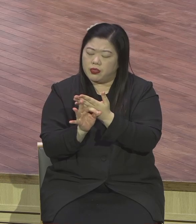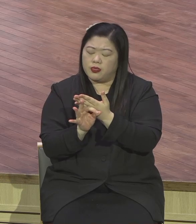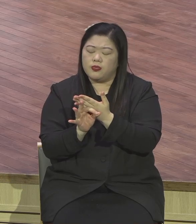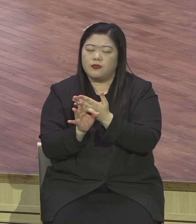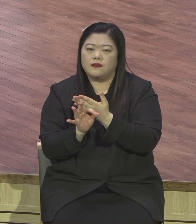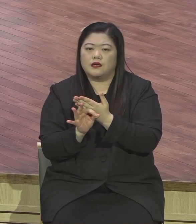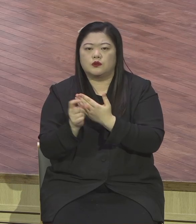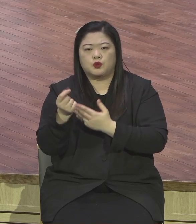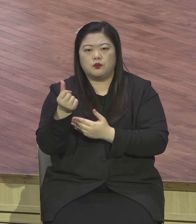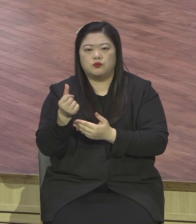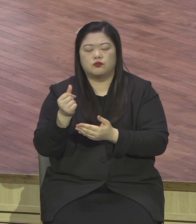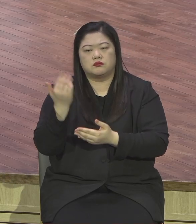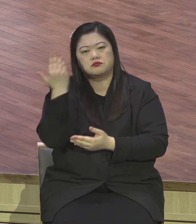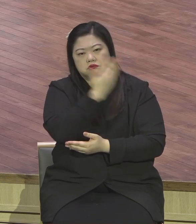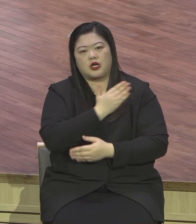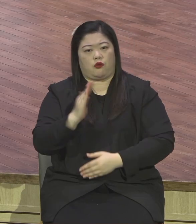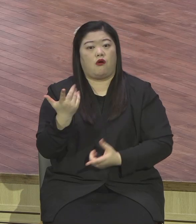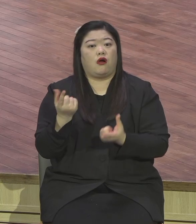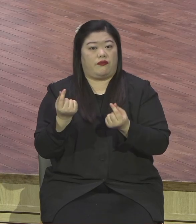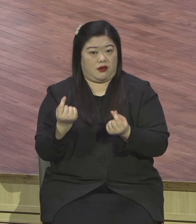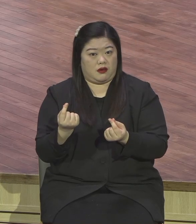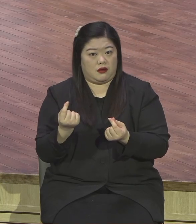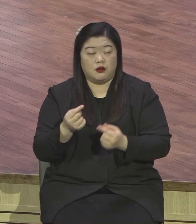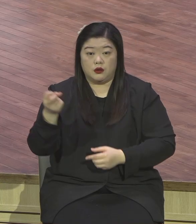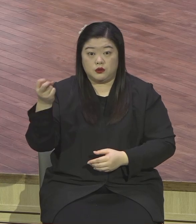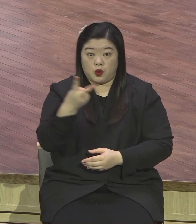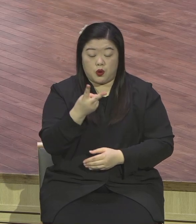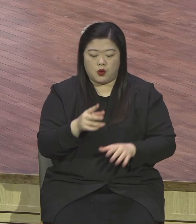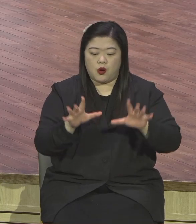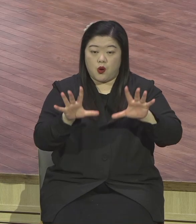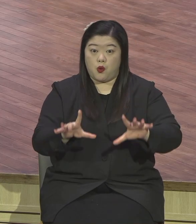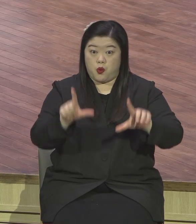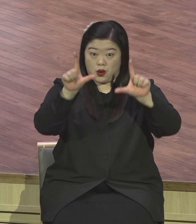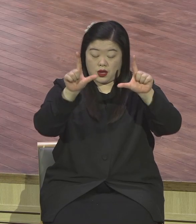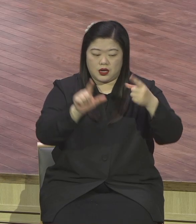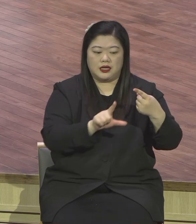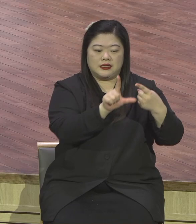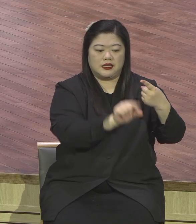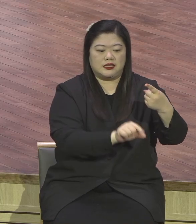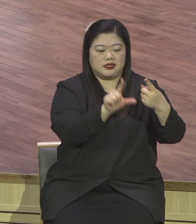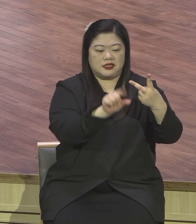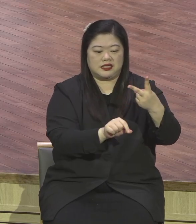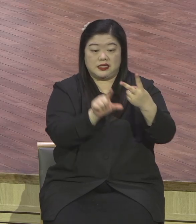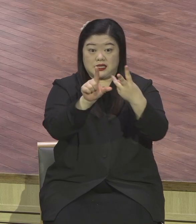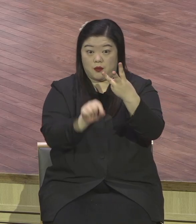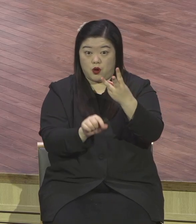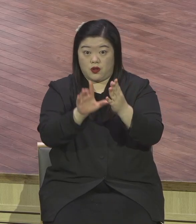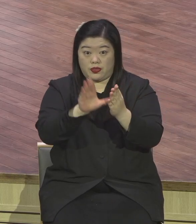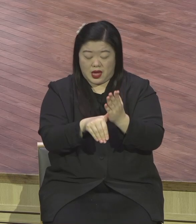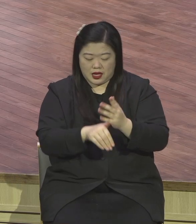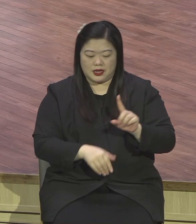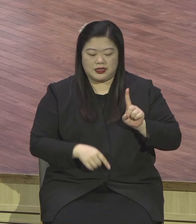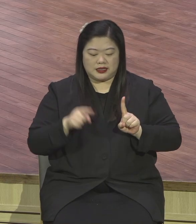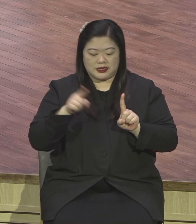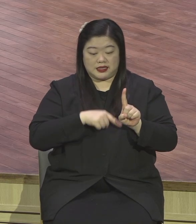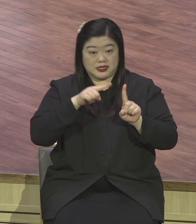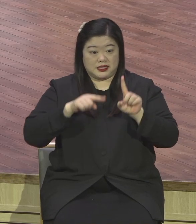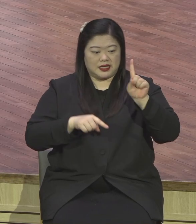온 성도들이 1인 1구자 운동을 펼치겠습니다. 1인 1구자 1인